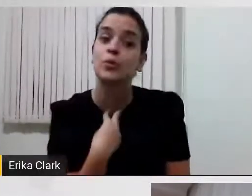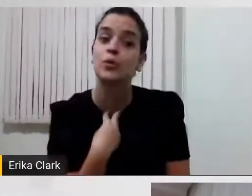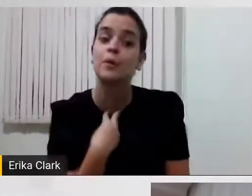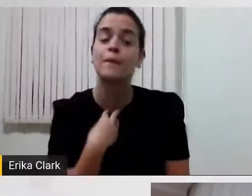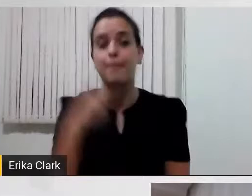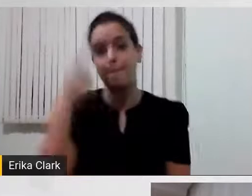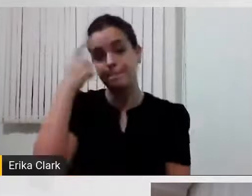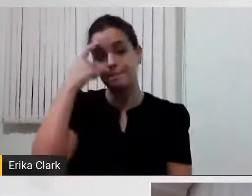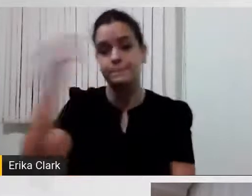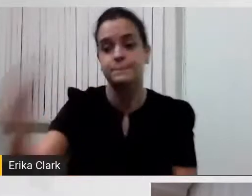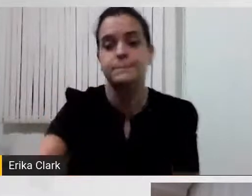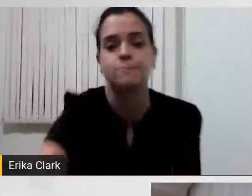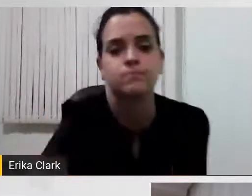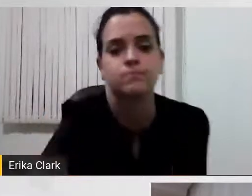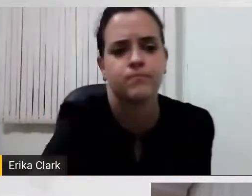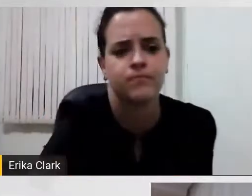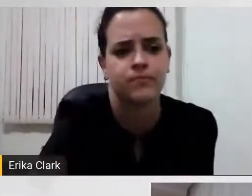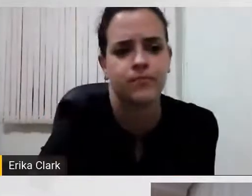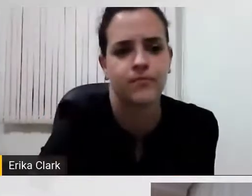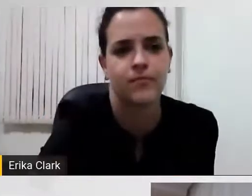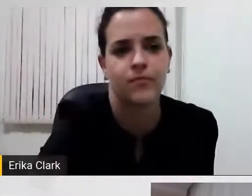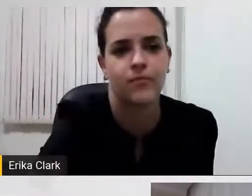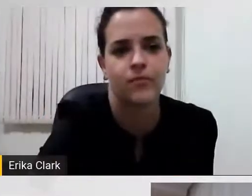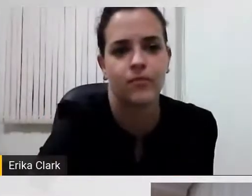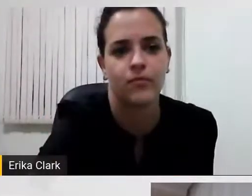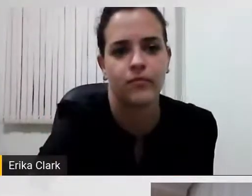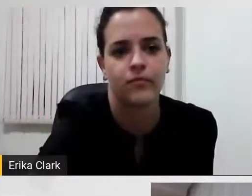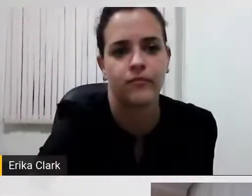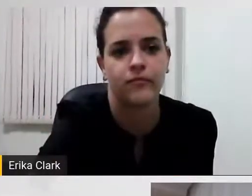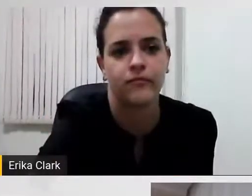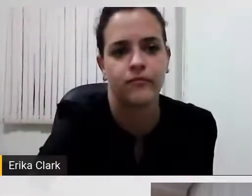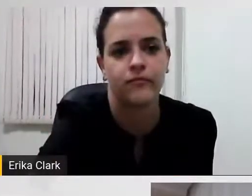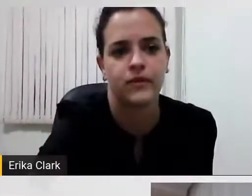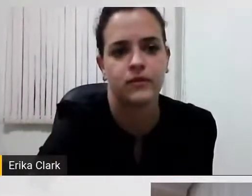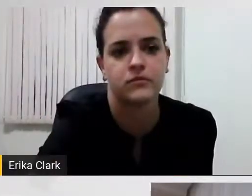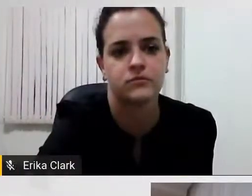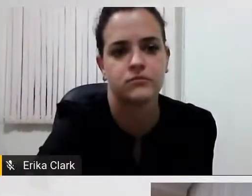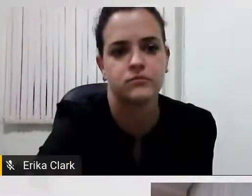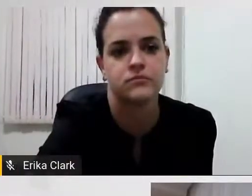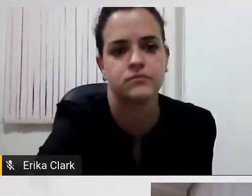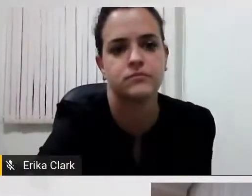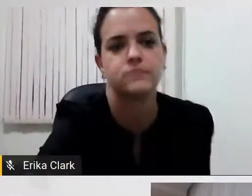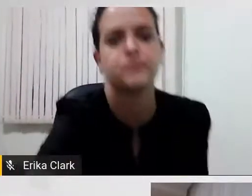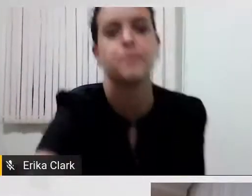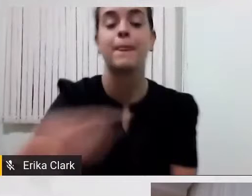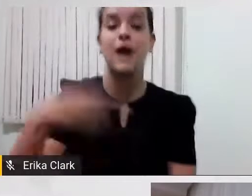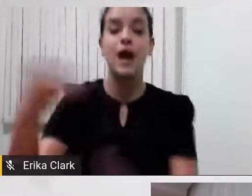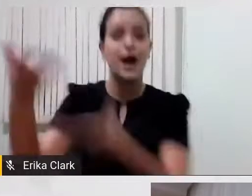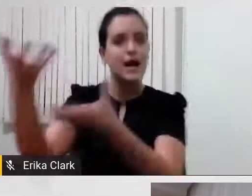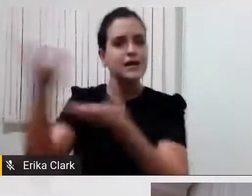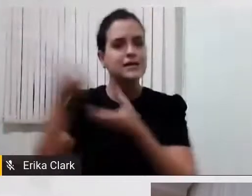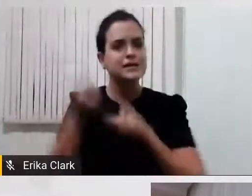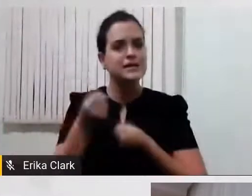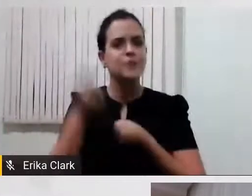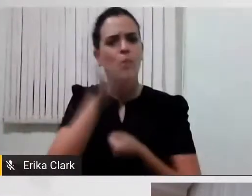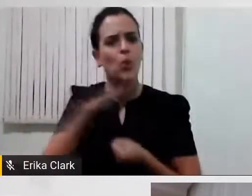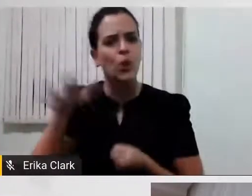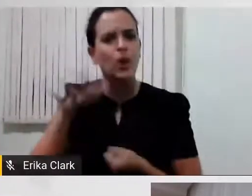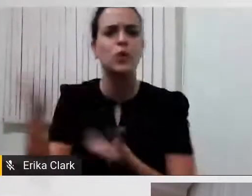pronta, totalmente pronta para receber uma criança, um jovem, um adulto, um idoso, porque são